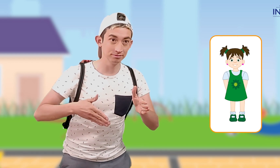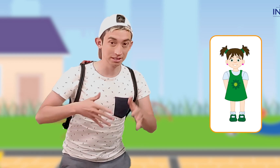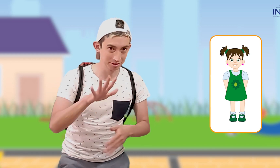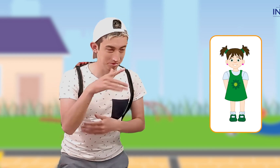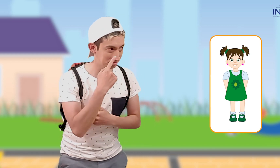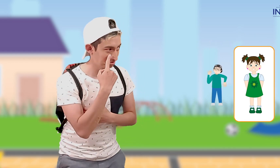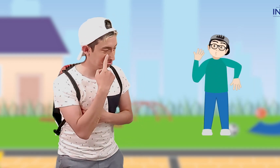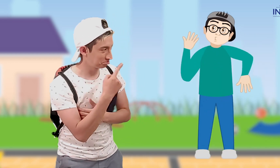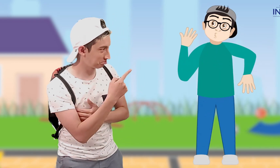Miren, así.